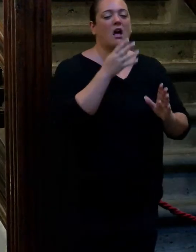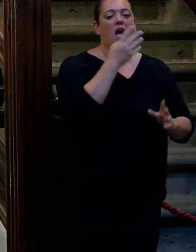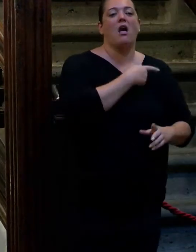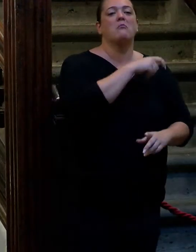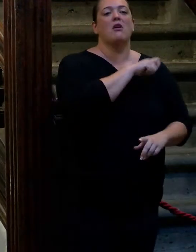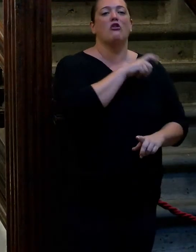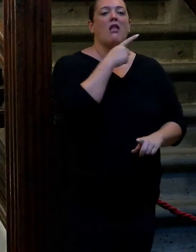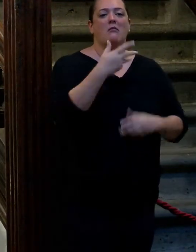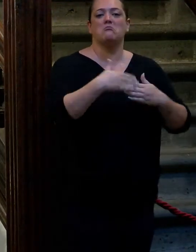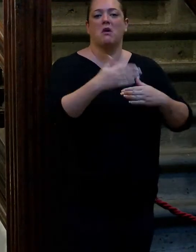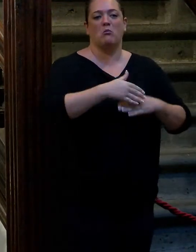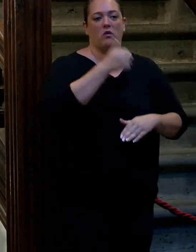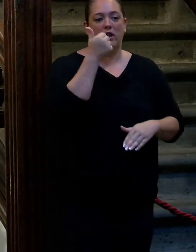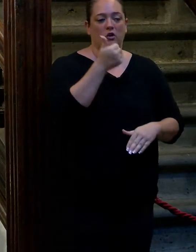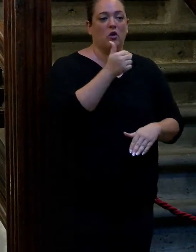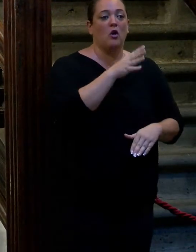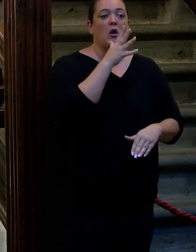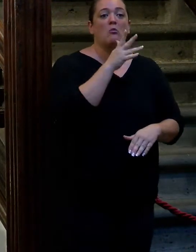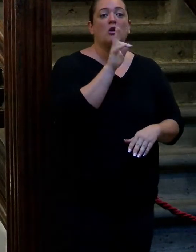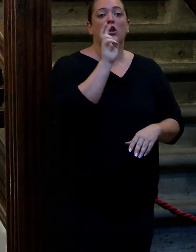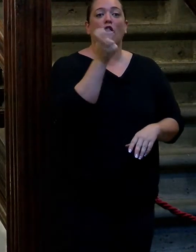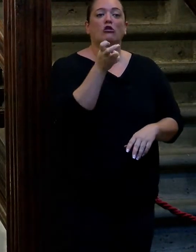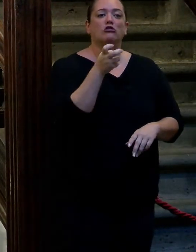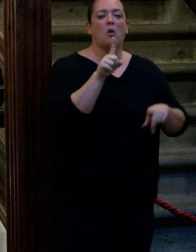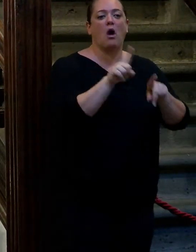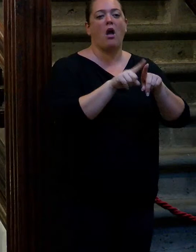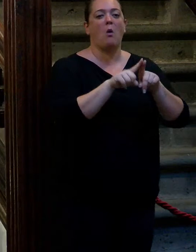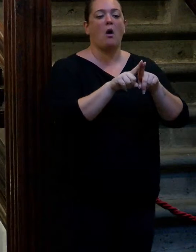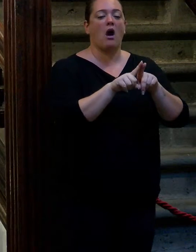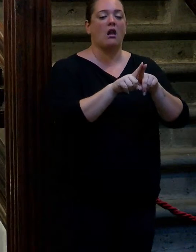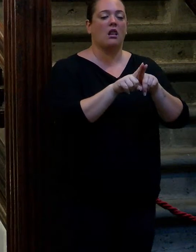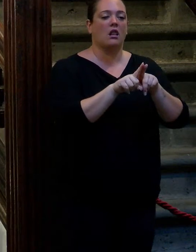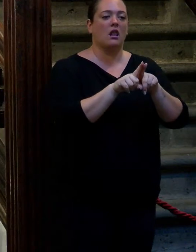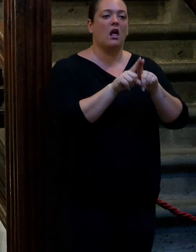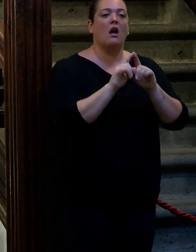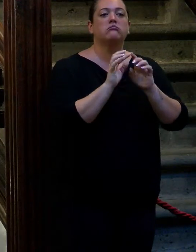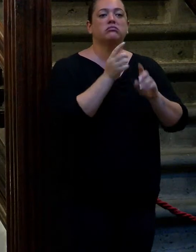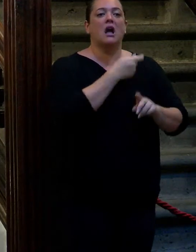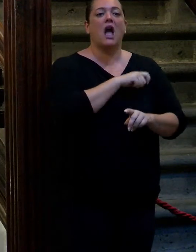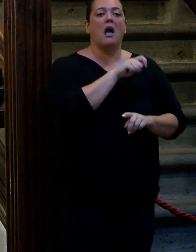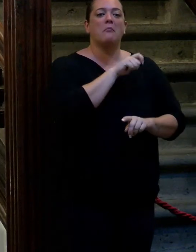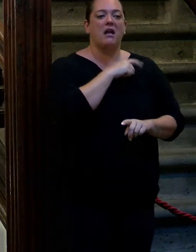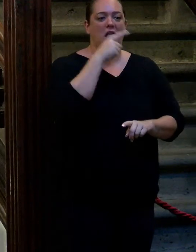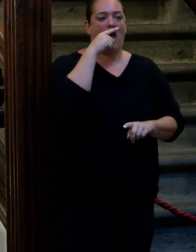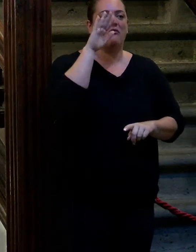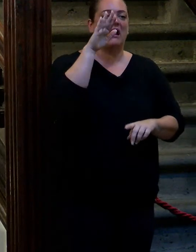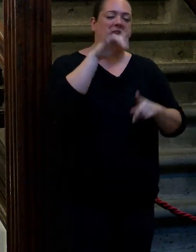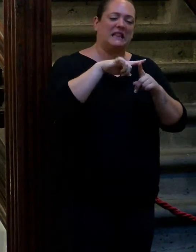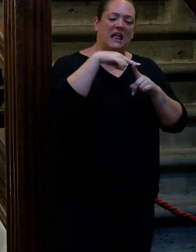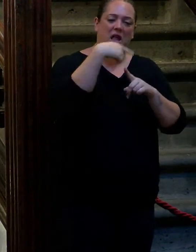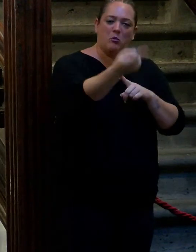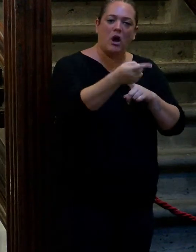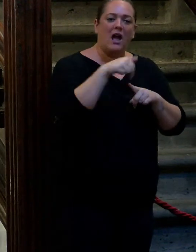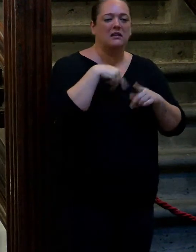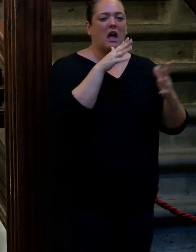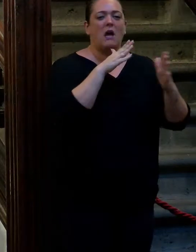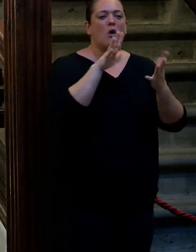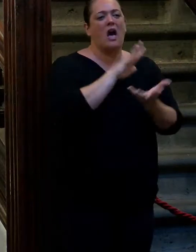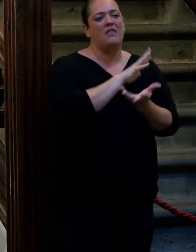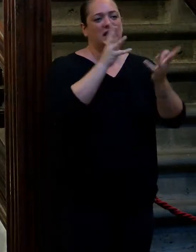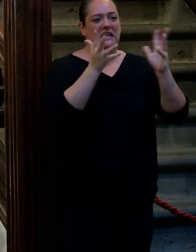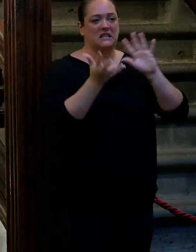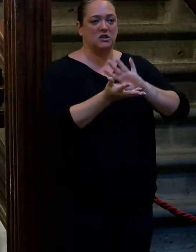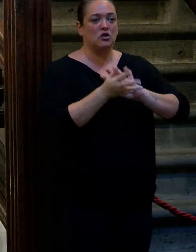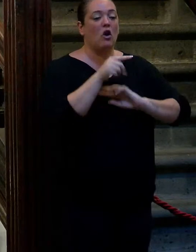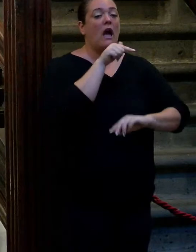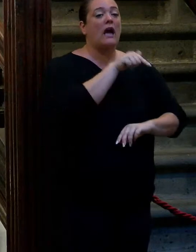sus contemporáneos se dedicaron a echar cuentas con la España post-franquista y con esa especie de transición y él